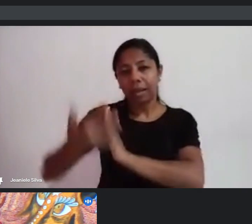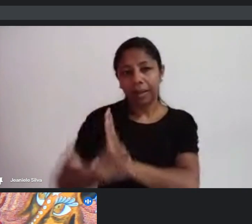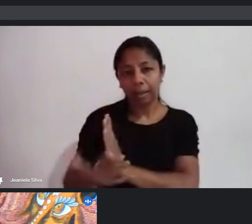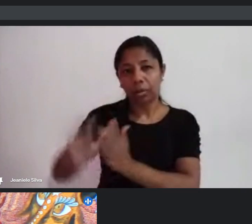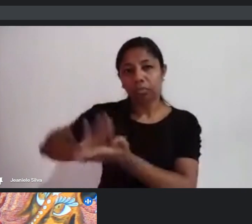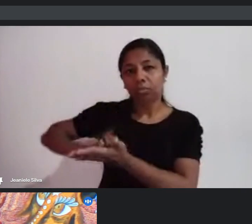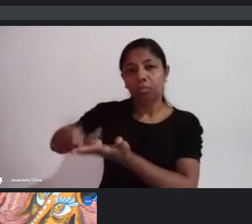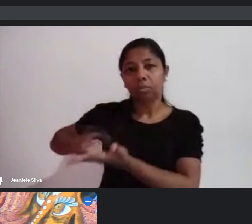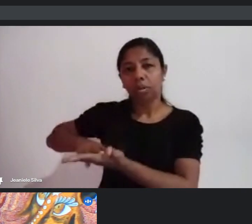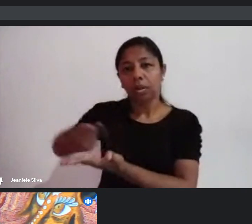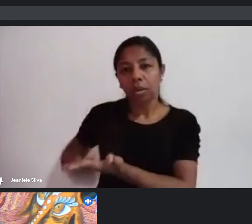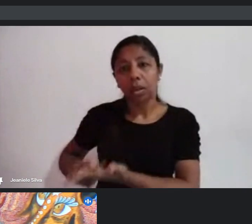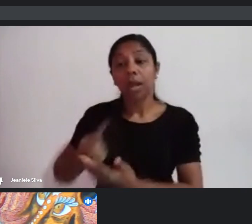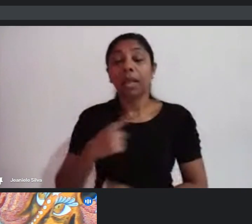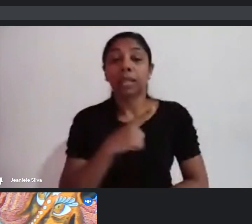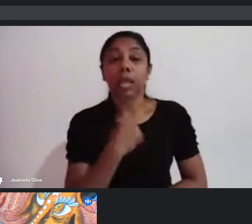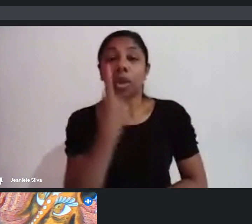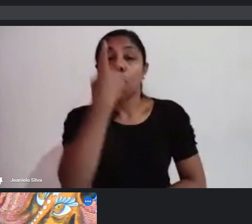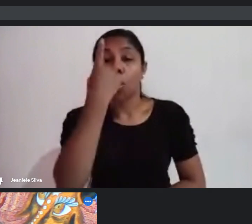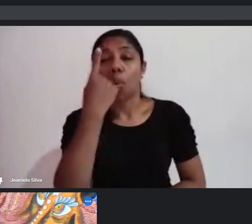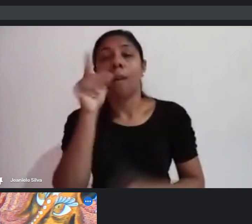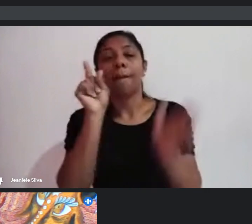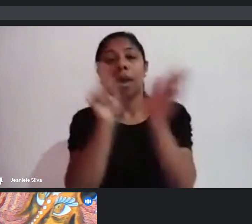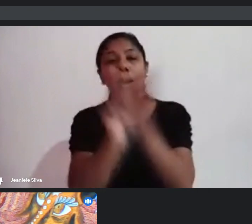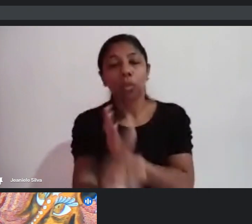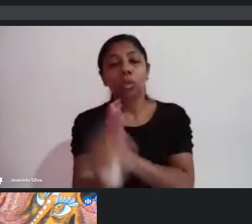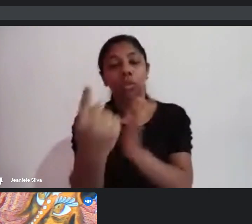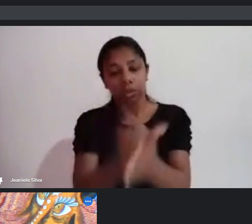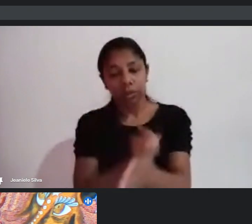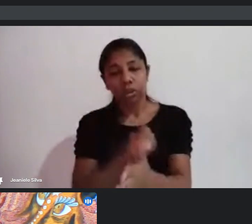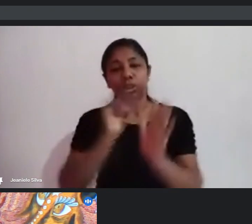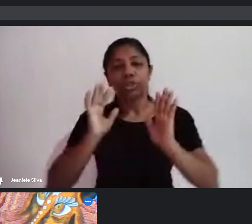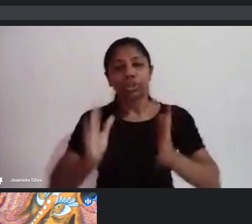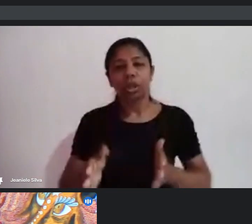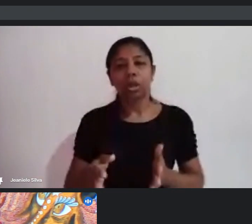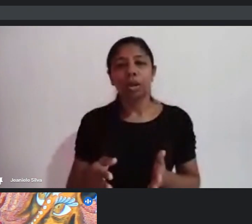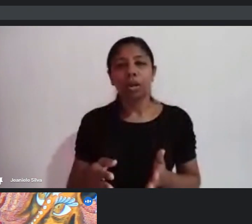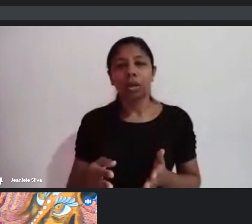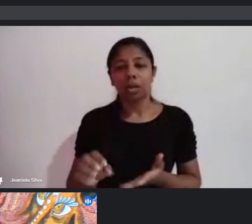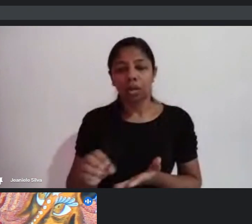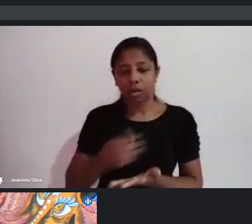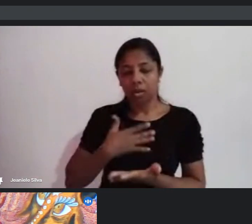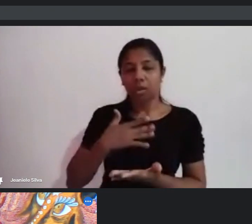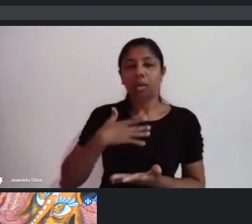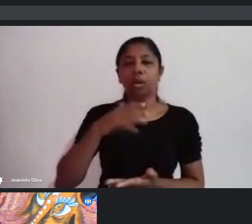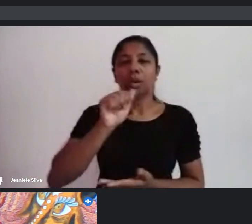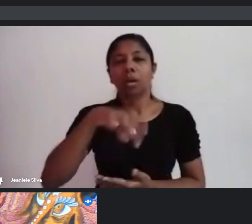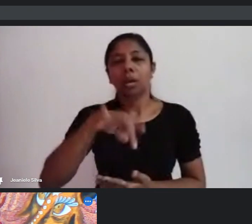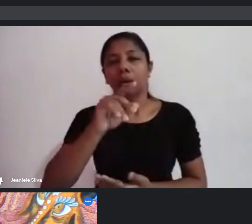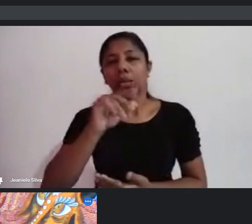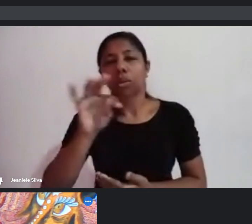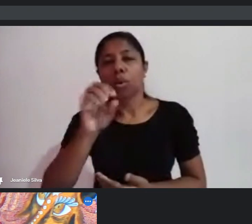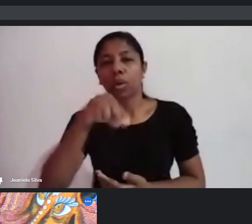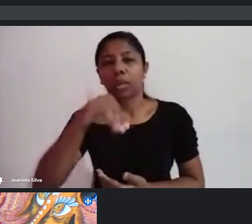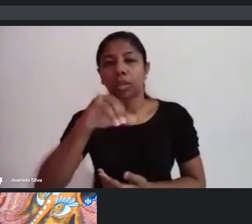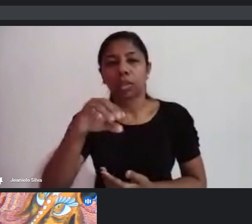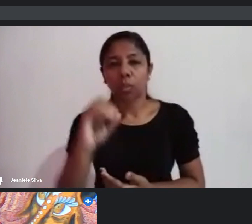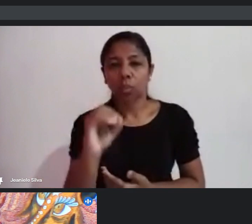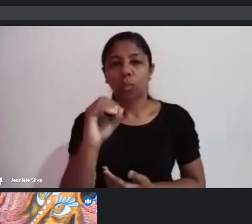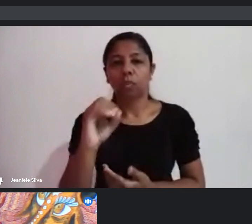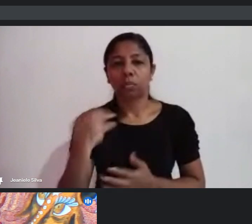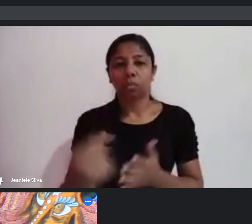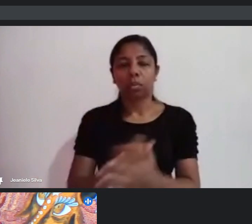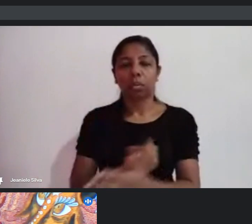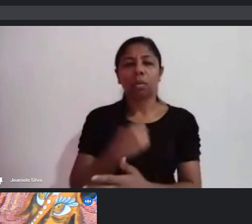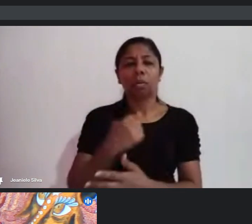uma das perguntas que já chegaram aqui, o Antônio Cristiano Nascimento colocou assim. Para a